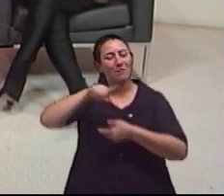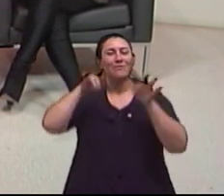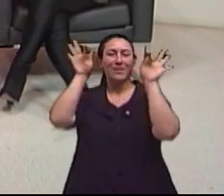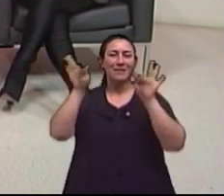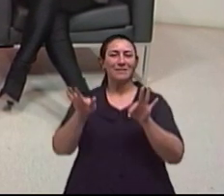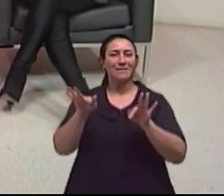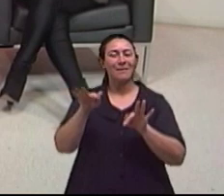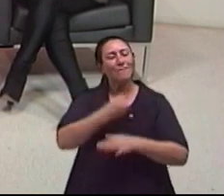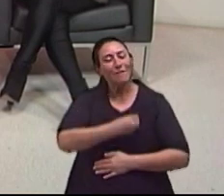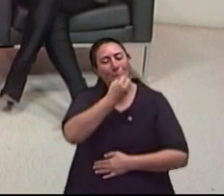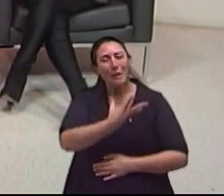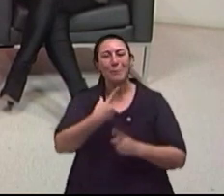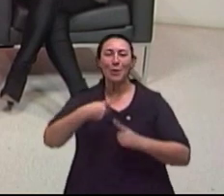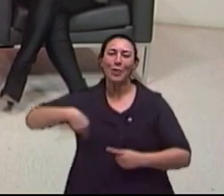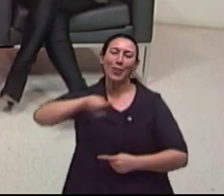Viva bem, porque a gente merece.